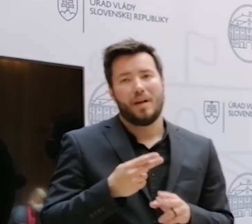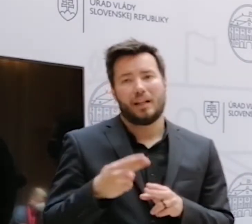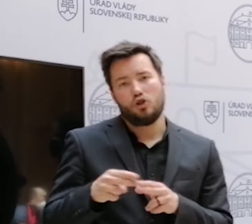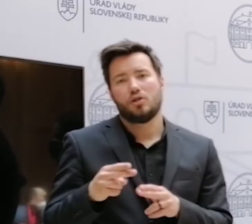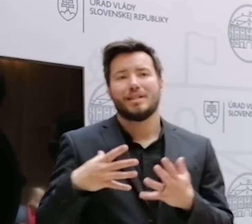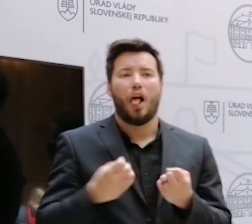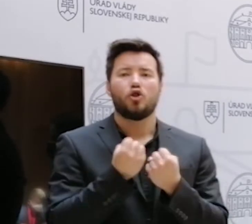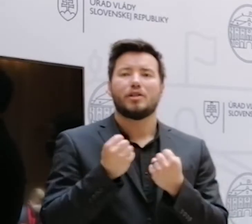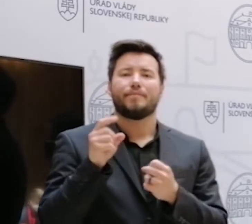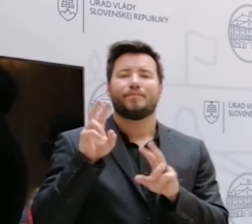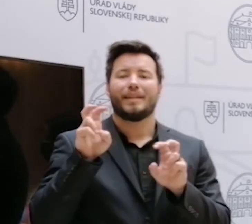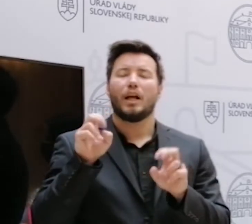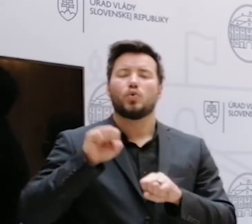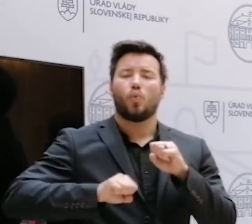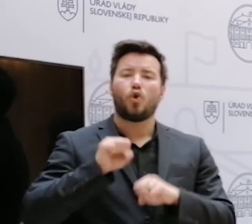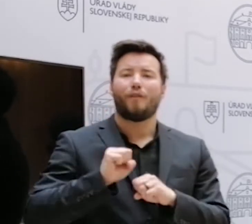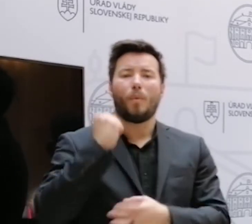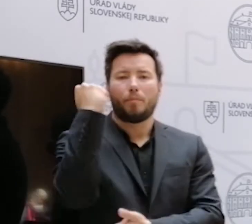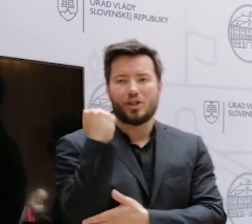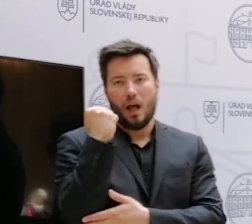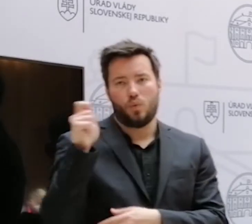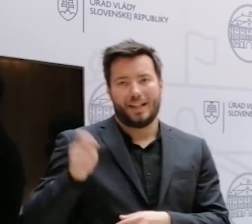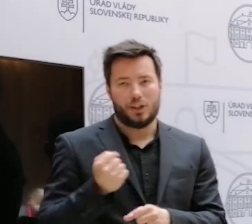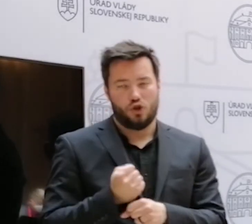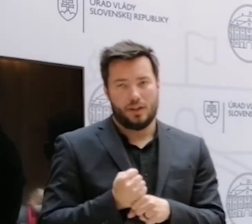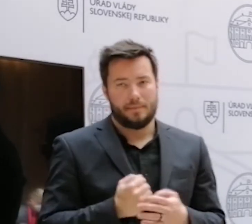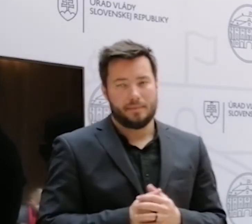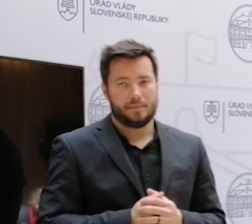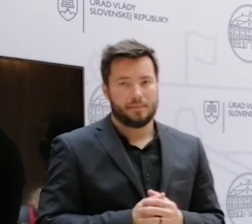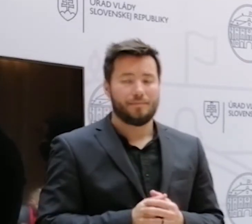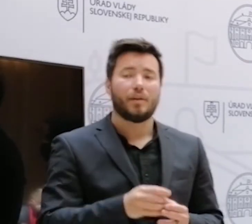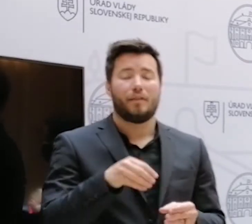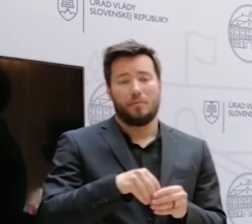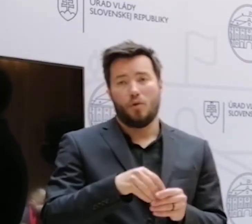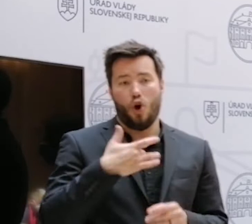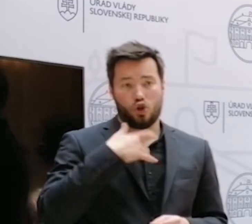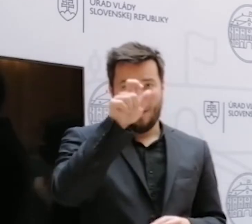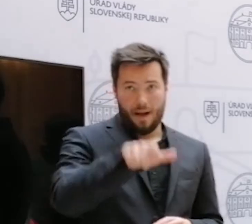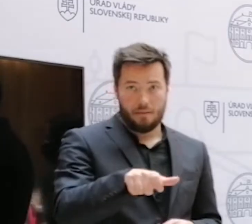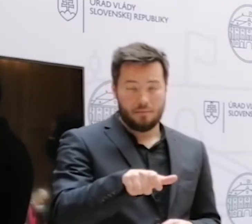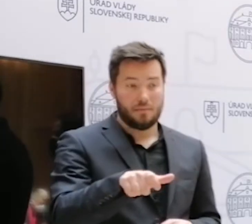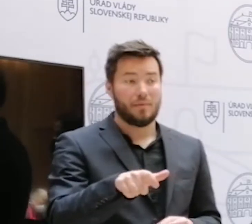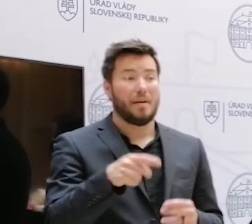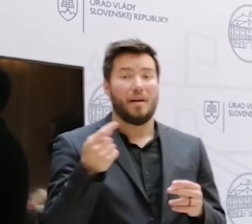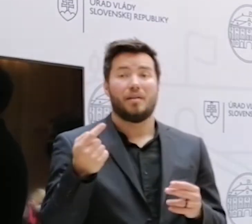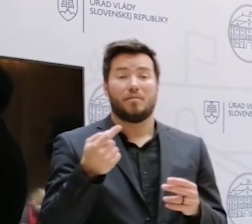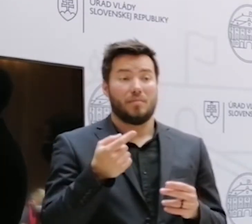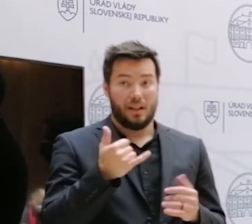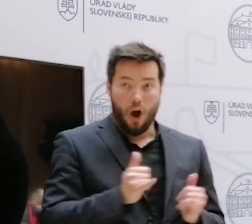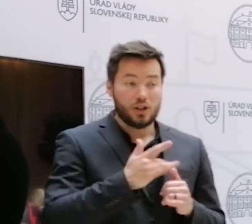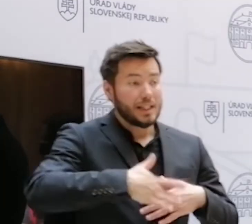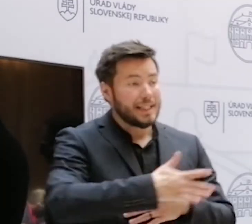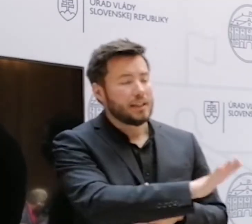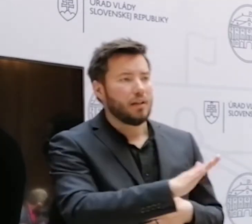podstatov, či už priestupku alebo trestného činu. Pretože ak tá osoba, ktorá je vlastne obeťou takéhoto útoku, má aj obavu o svoje vlastné